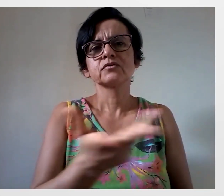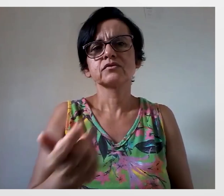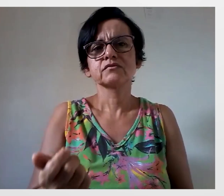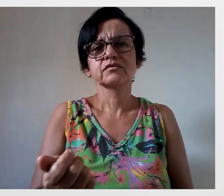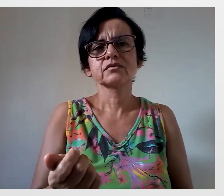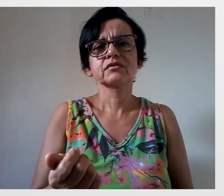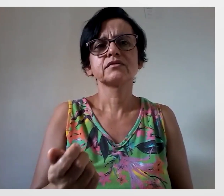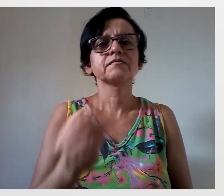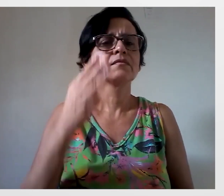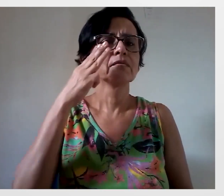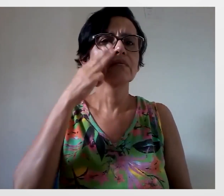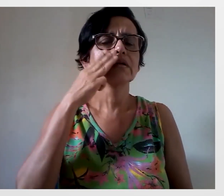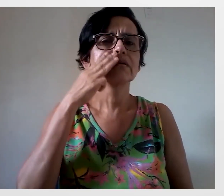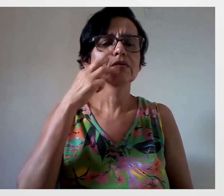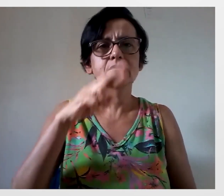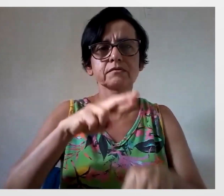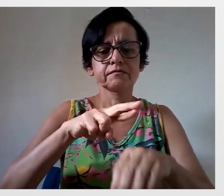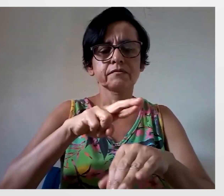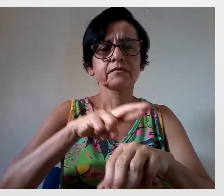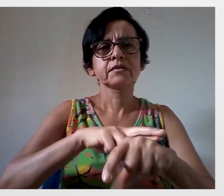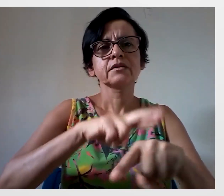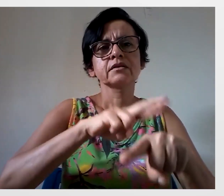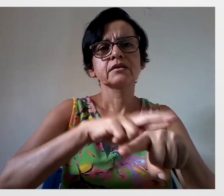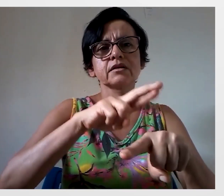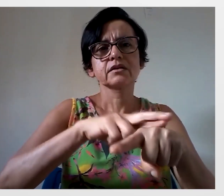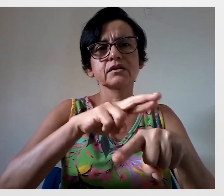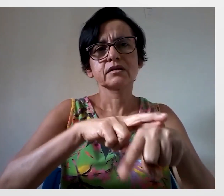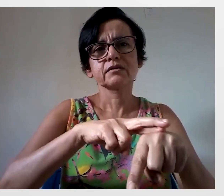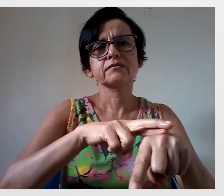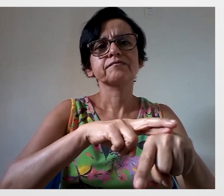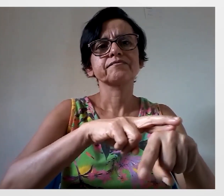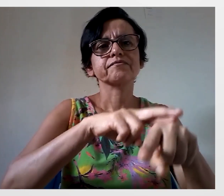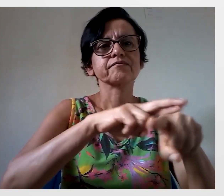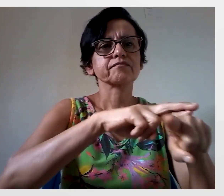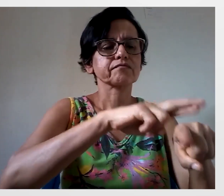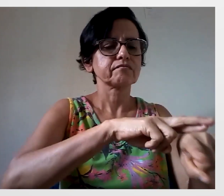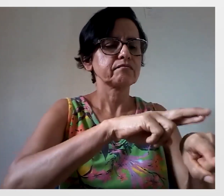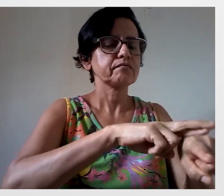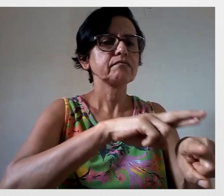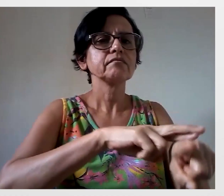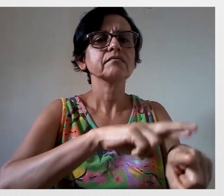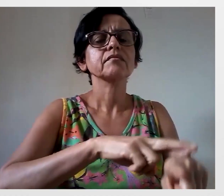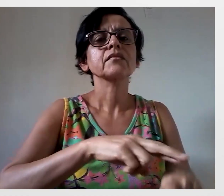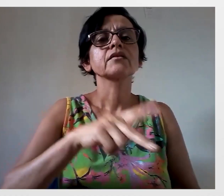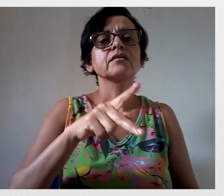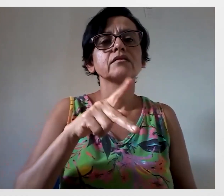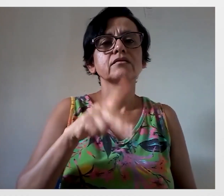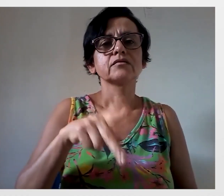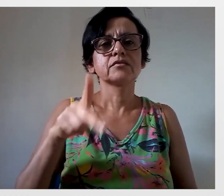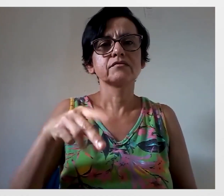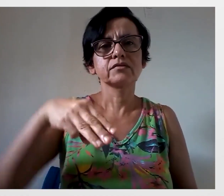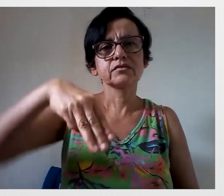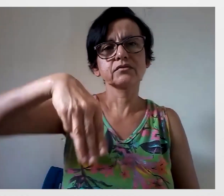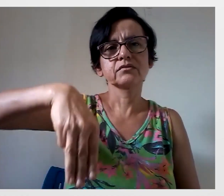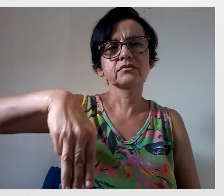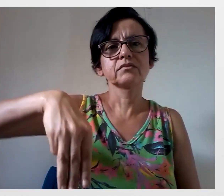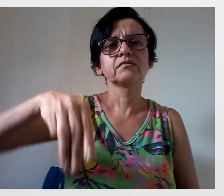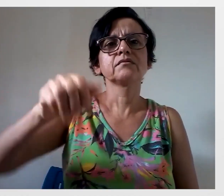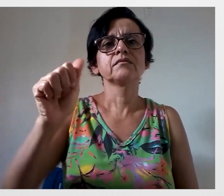Ao Madison e a Raquel Barreto, principalmente. Vocês me apoiaram. O